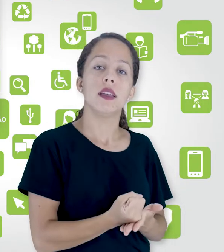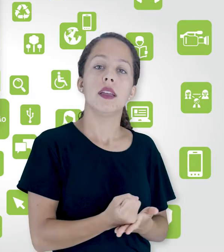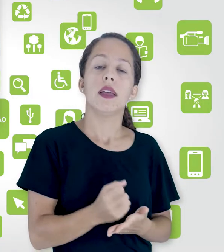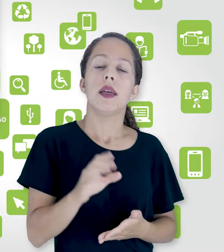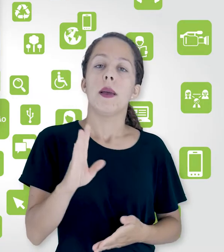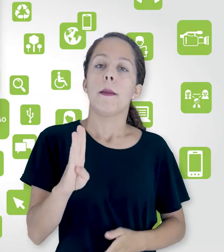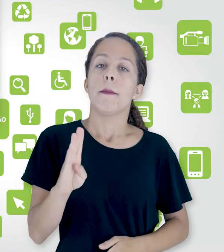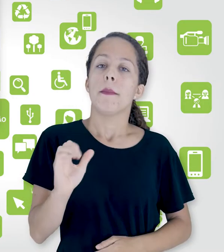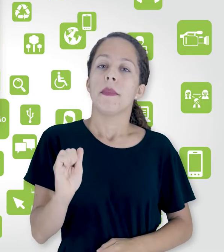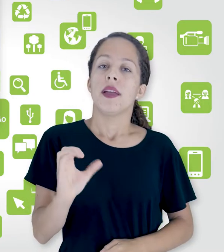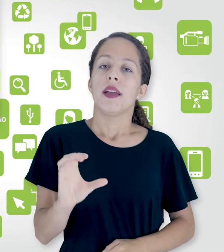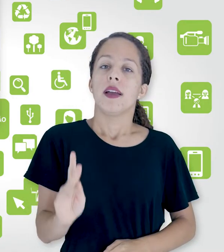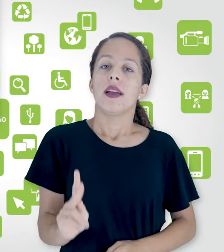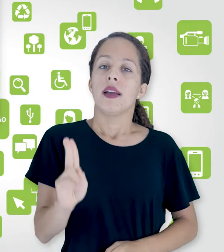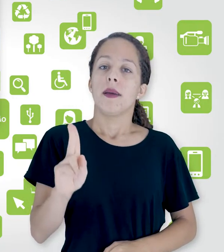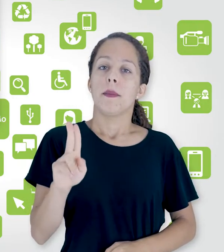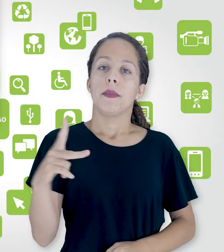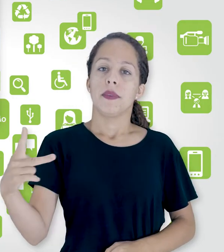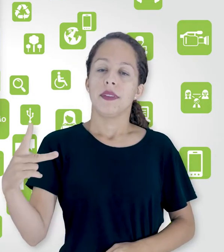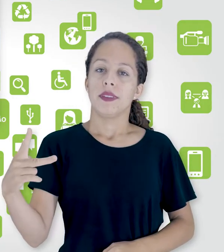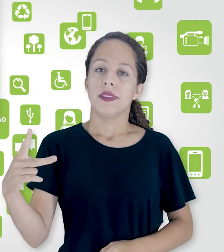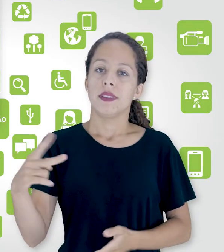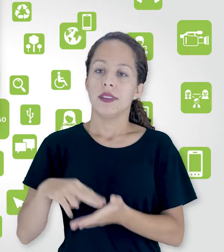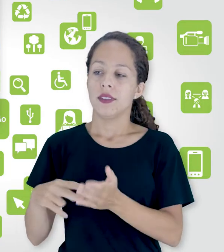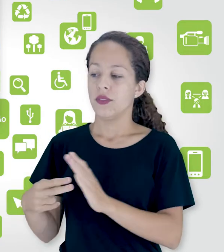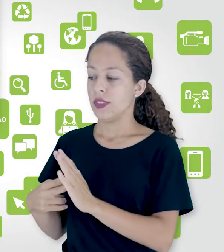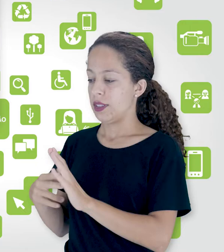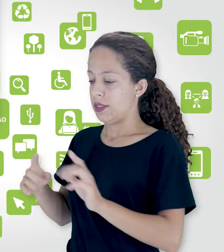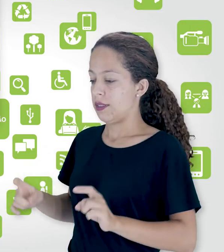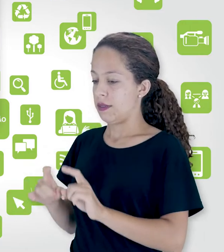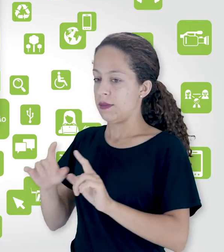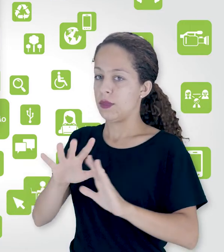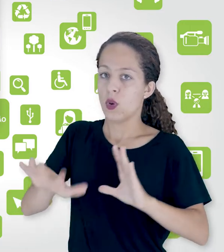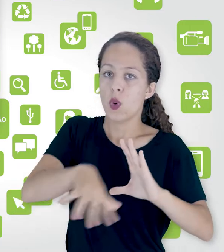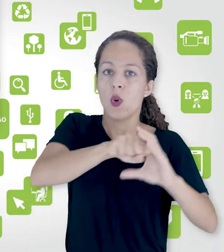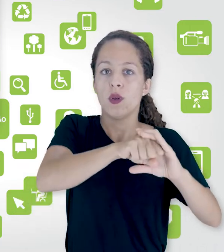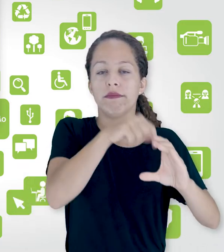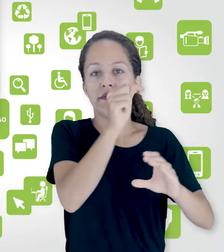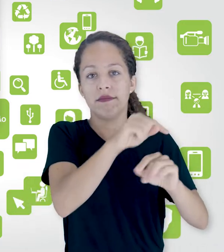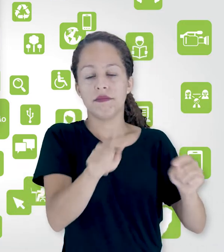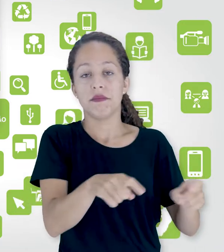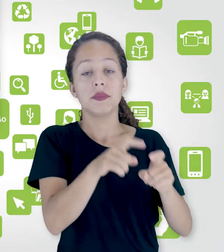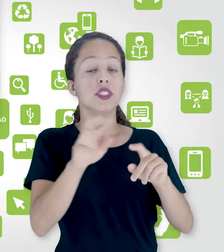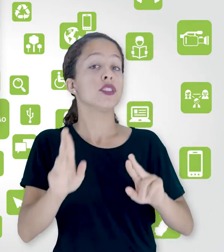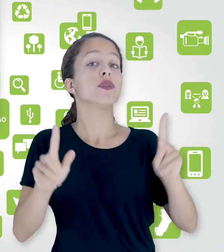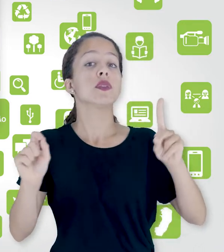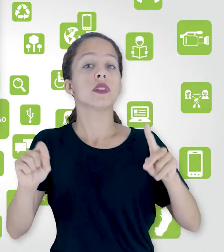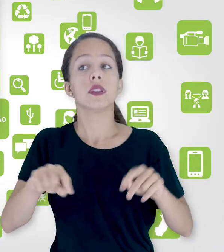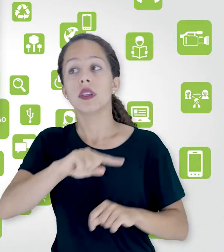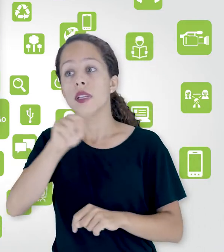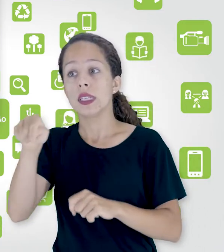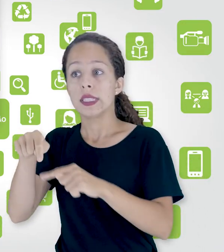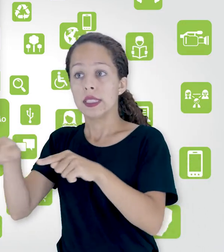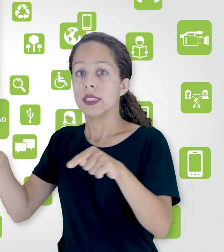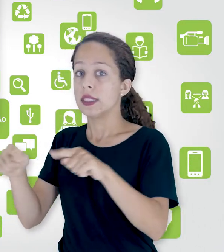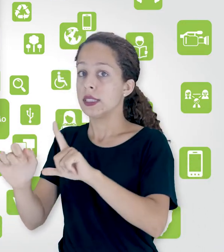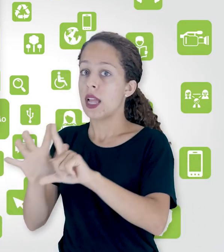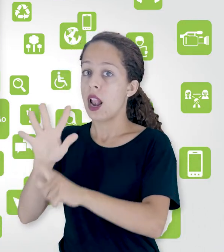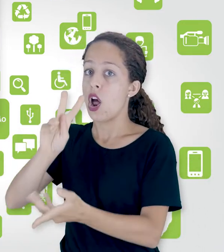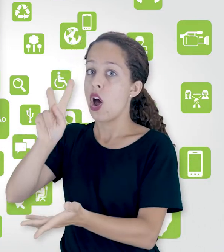processo. A única diferença é que você, no backup, você tem que ir na sala de origem. Então, a gente